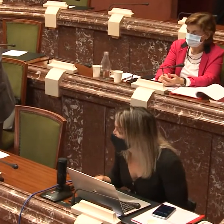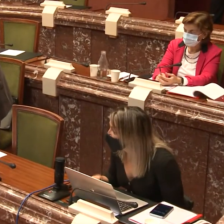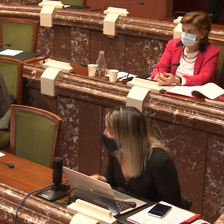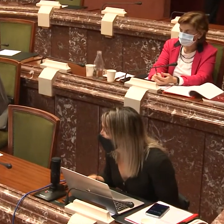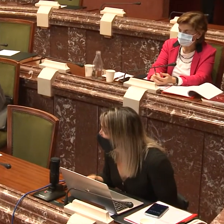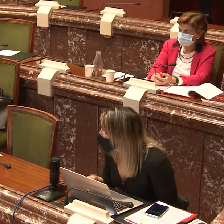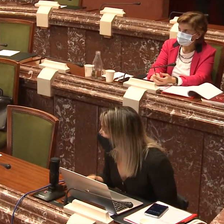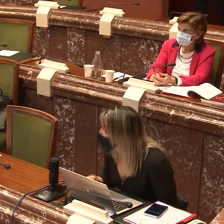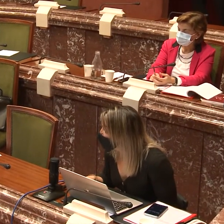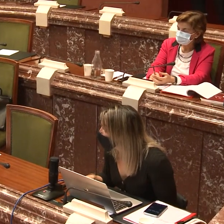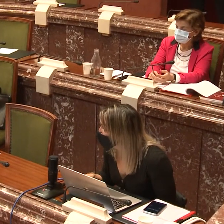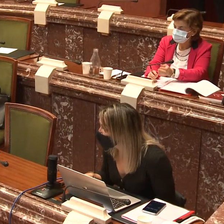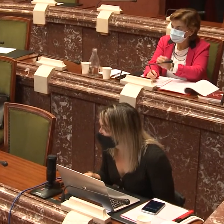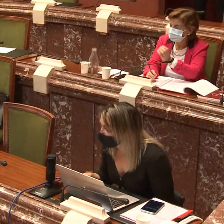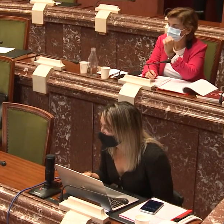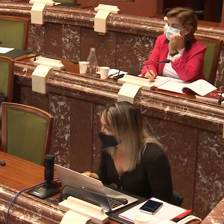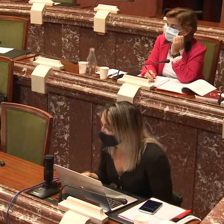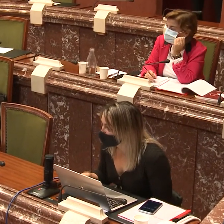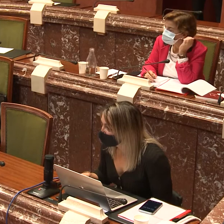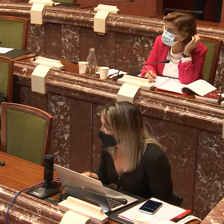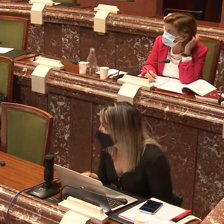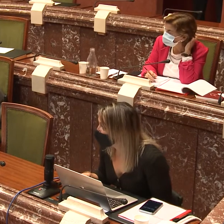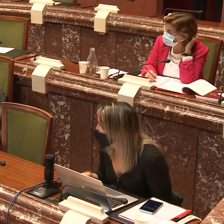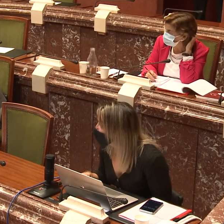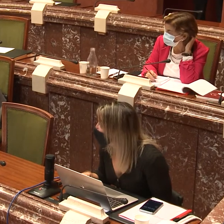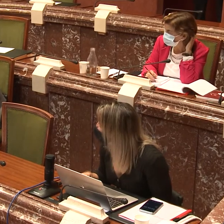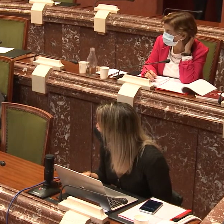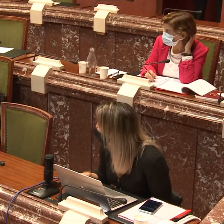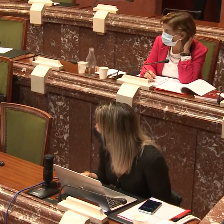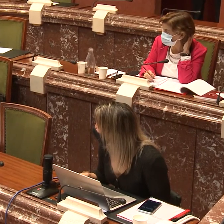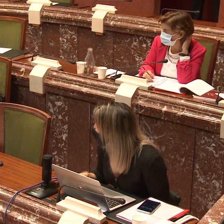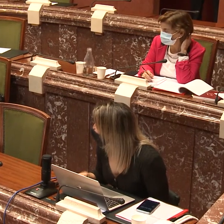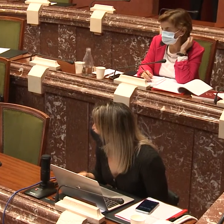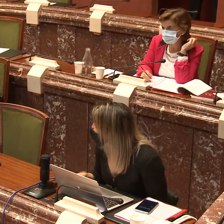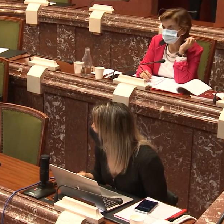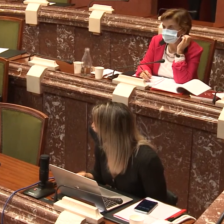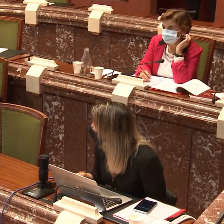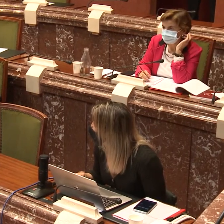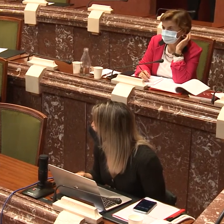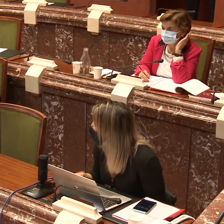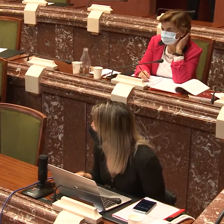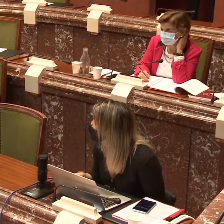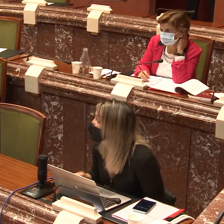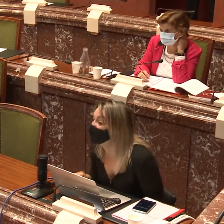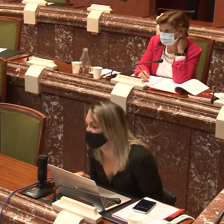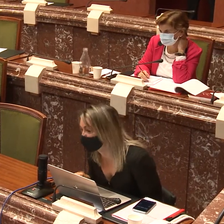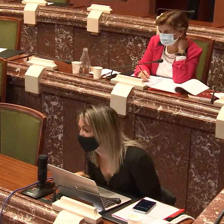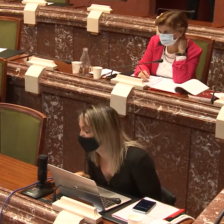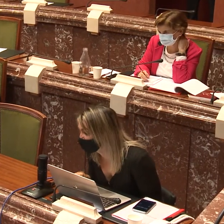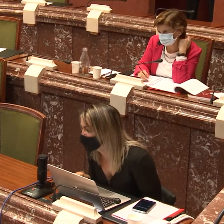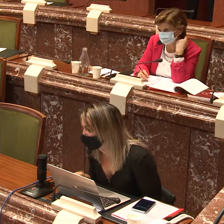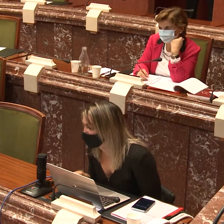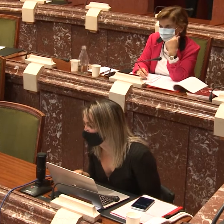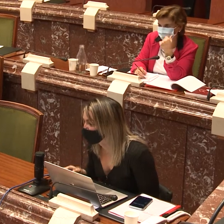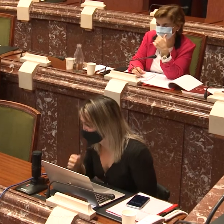Muchísimas gracias, Paco. No sé si le pasa… Gracias a la intérprete también por esta interpretación. Si no llegase